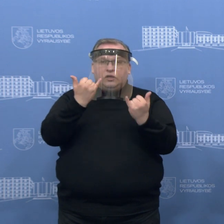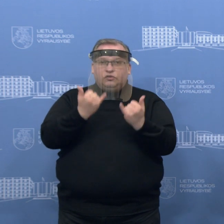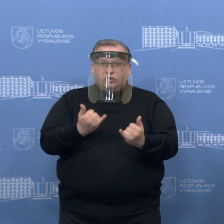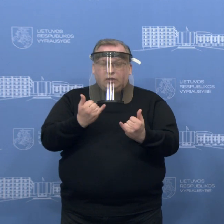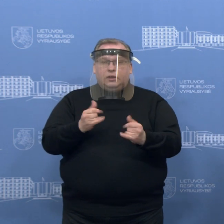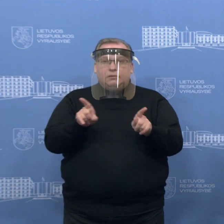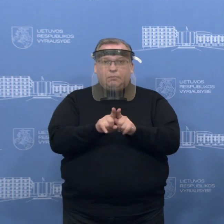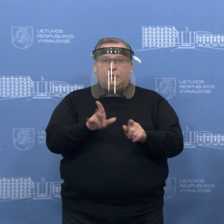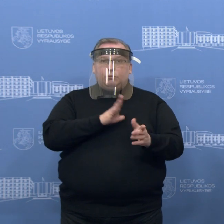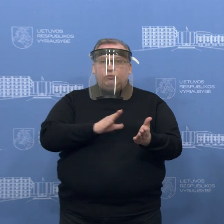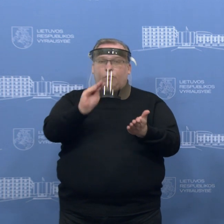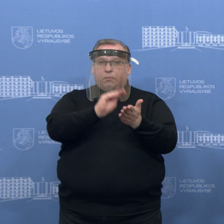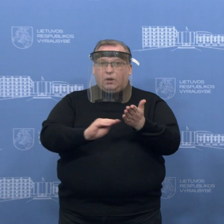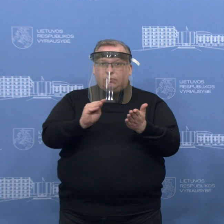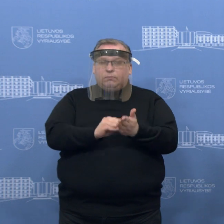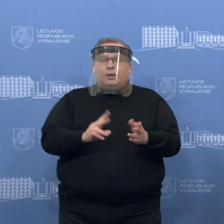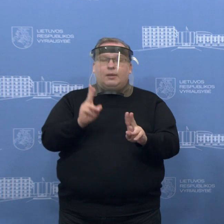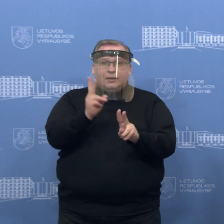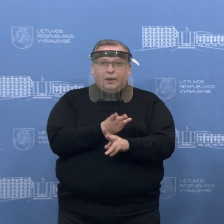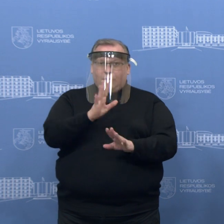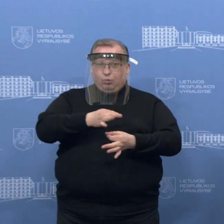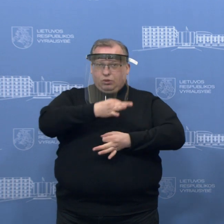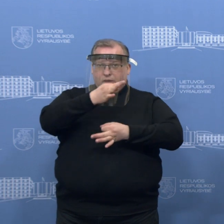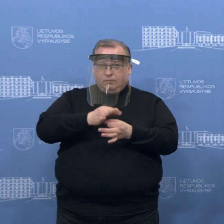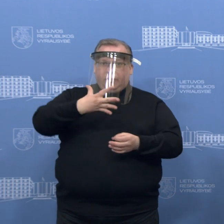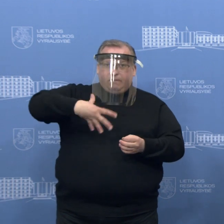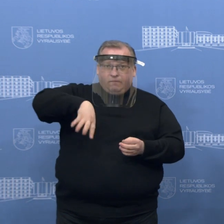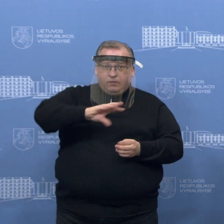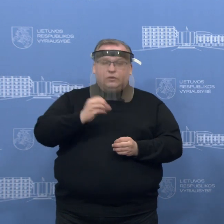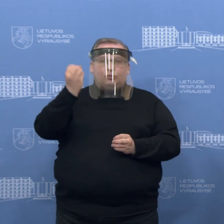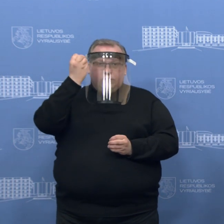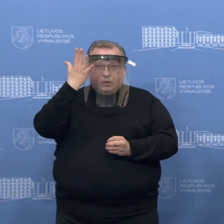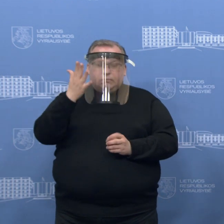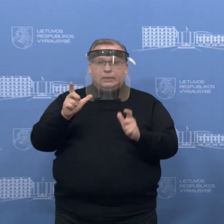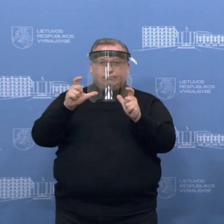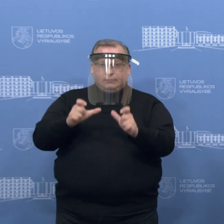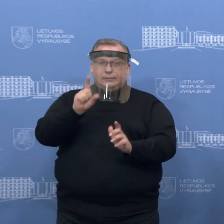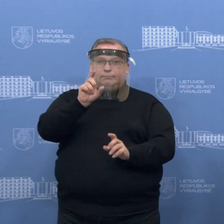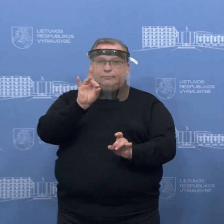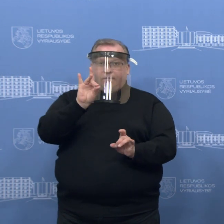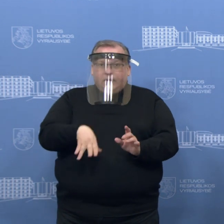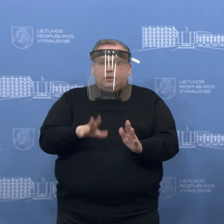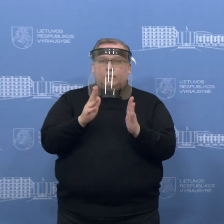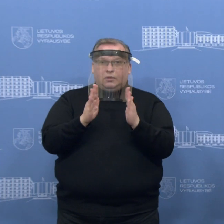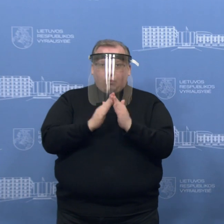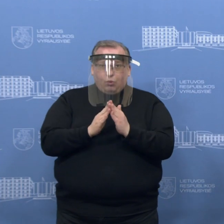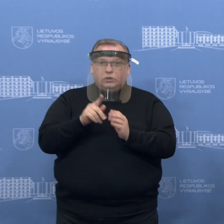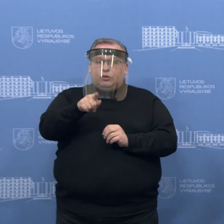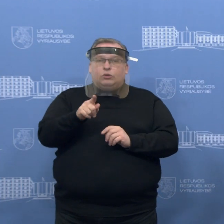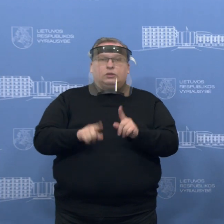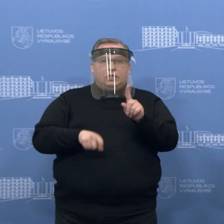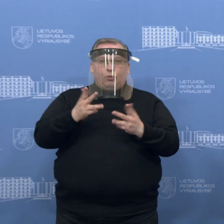pakartota, kad reikia būti atsakingiamis ir sąmoningiamis ir laikyti su to režimo. Tai jeigu jūs taip elksitės, tai jūs nei